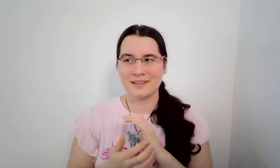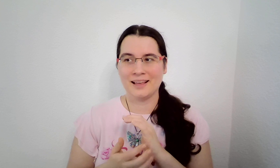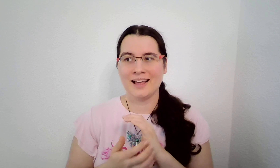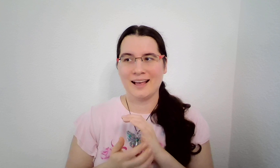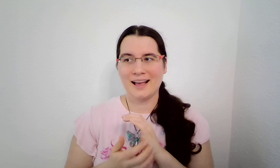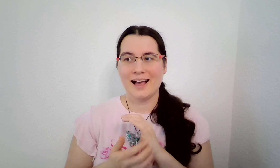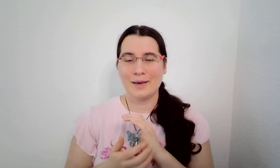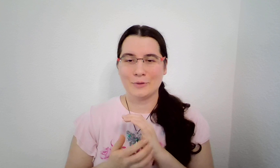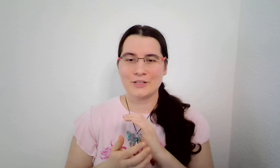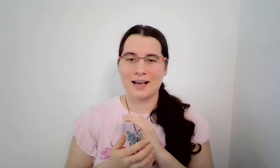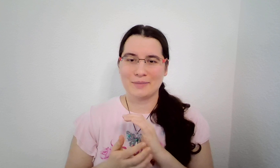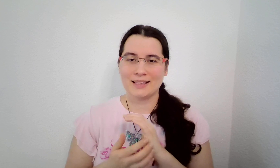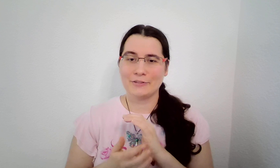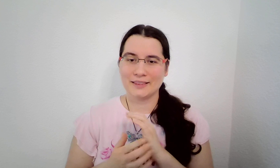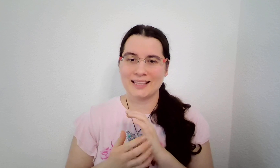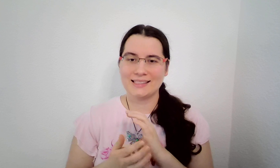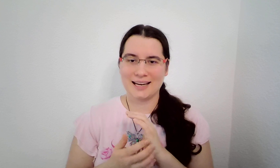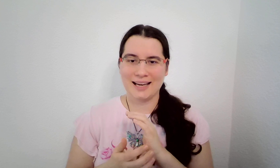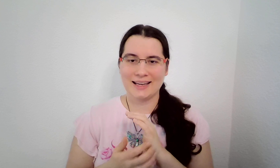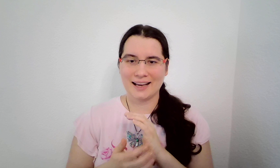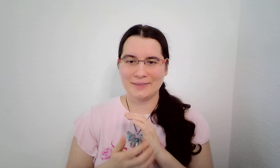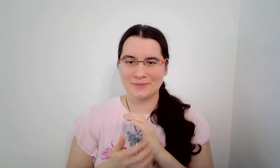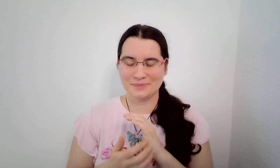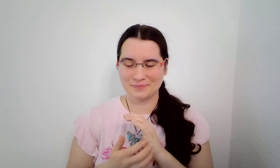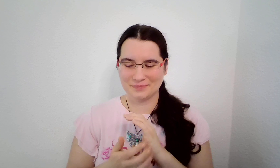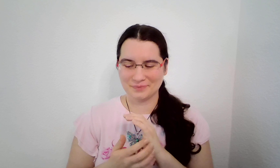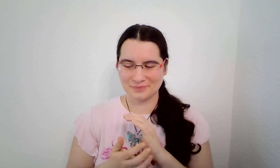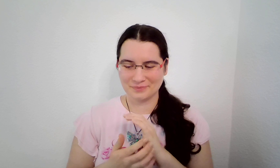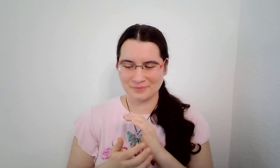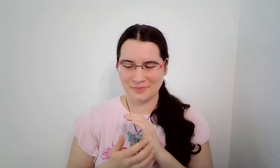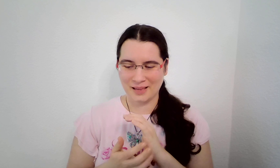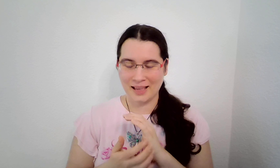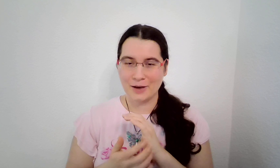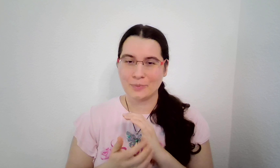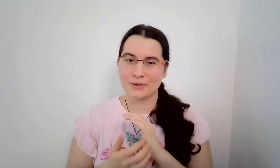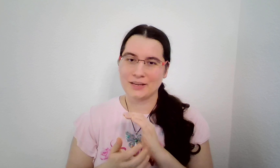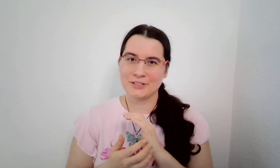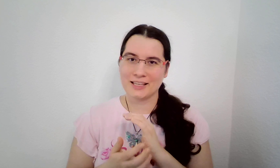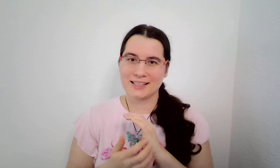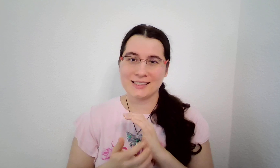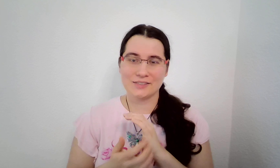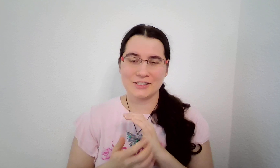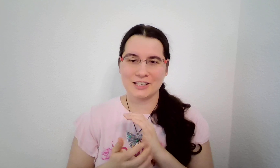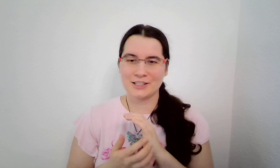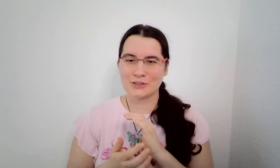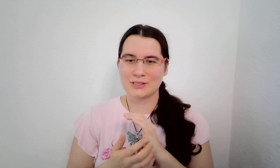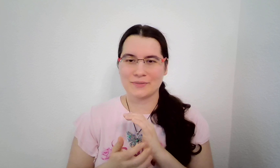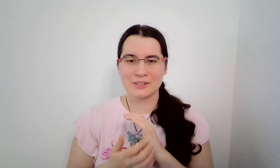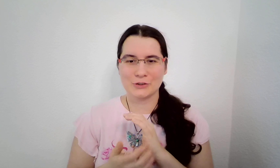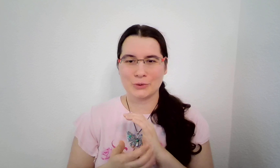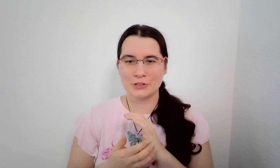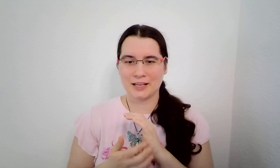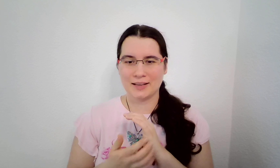A možná být i fitness trenérka, podle všech těch cvičení, co jsem vyzkoušela.